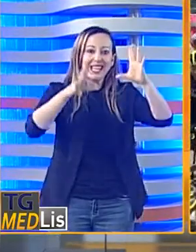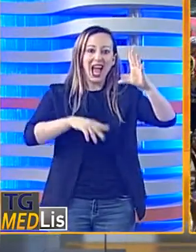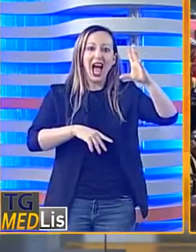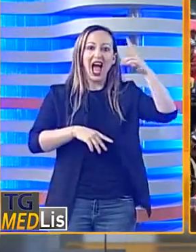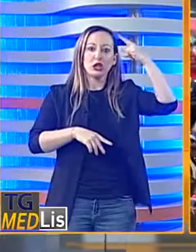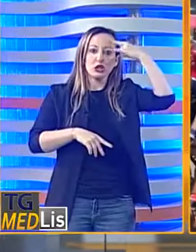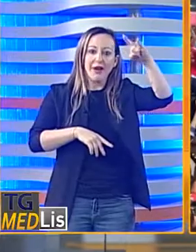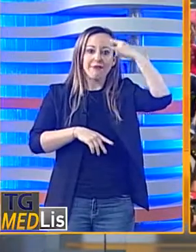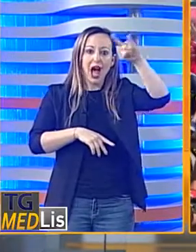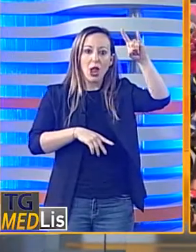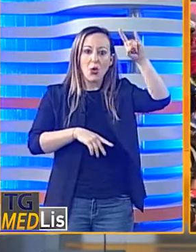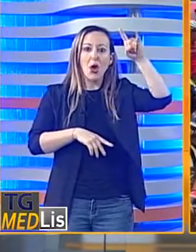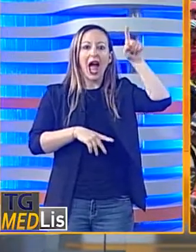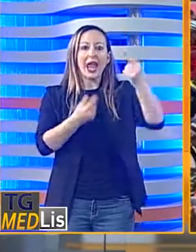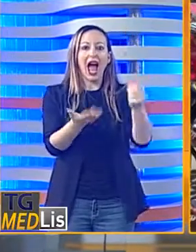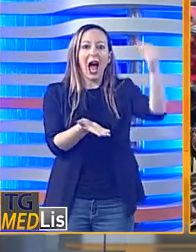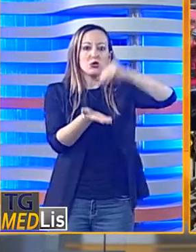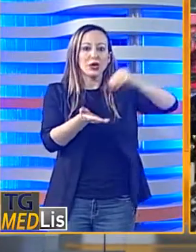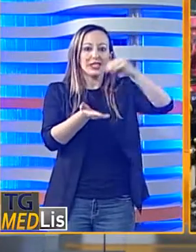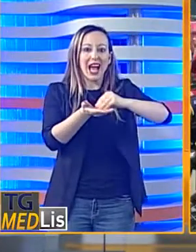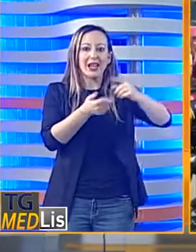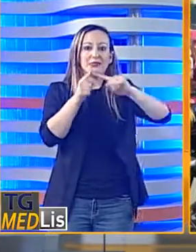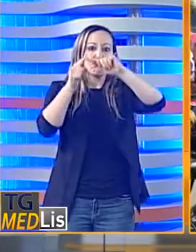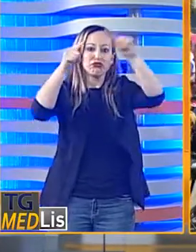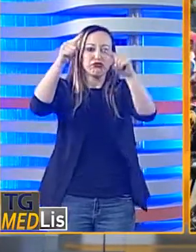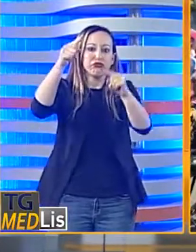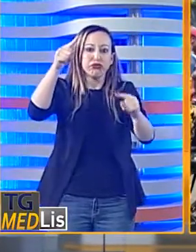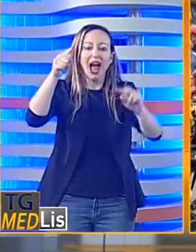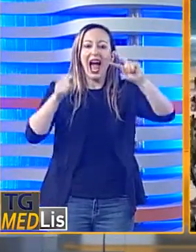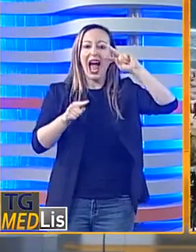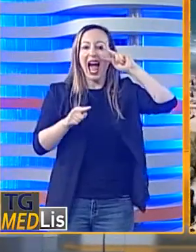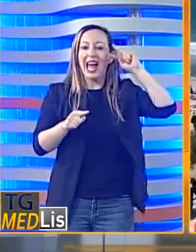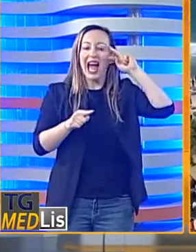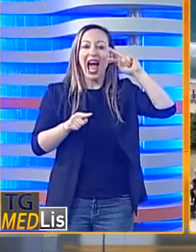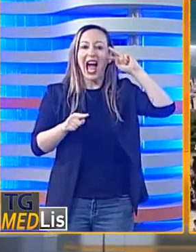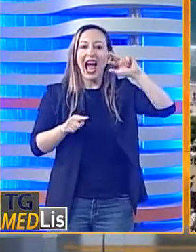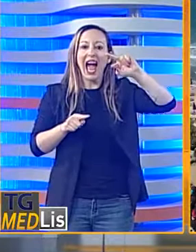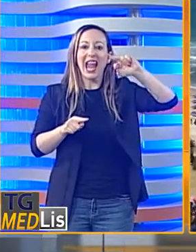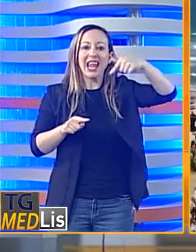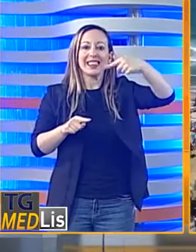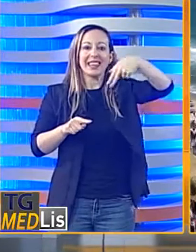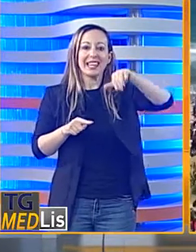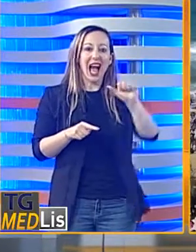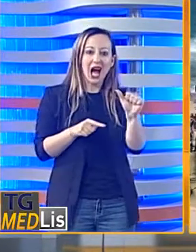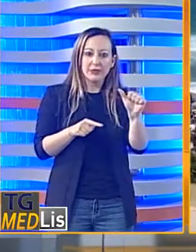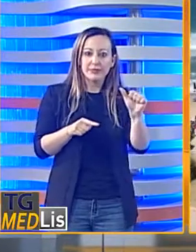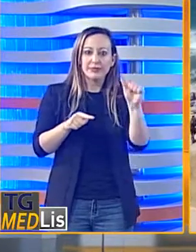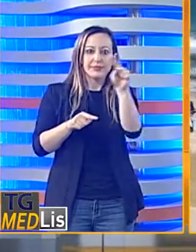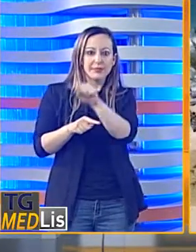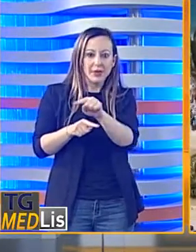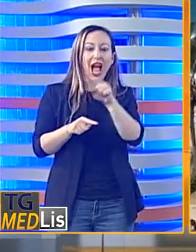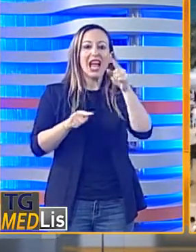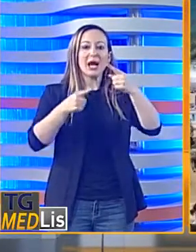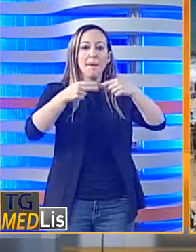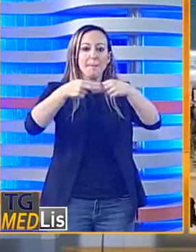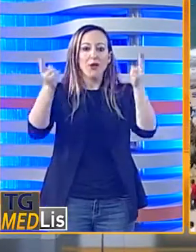mattina da Cefalù, l'obiettivo raggiungere l'Etna. Tra le province interessate dalla corsa